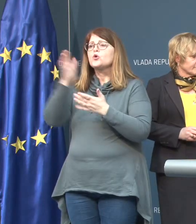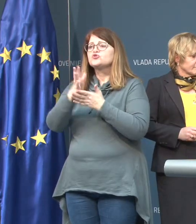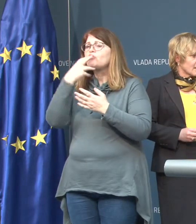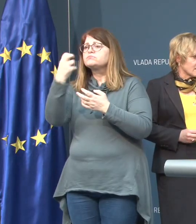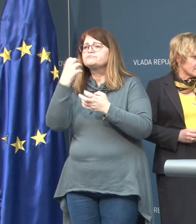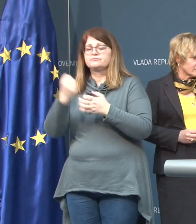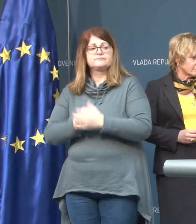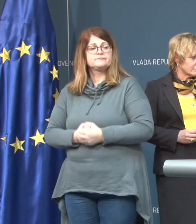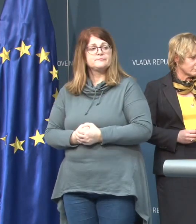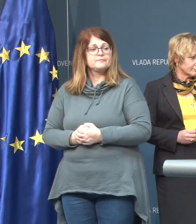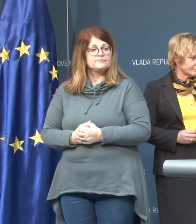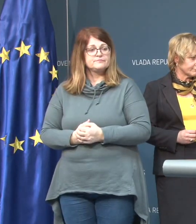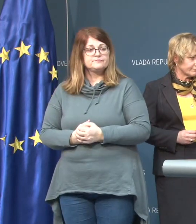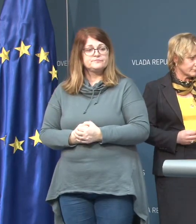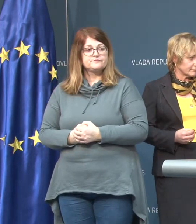potrebno so nekajte.